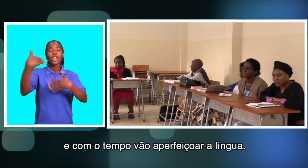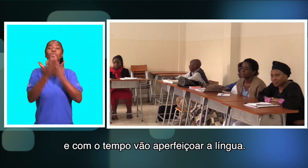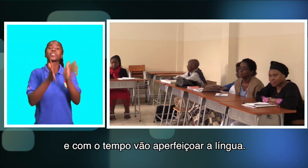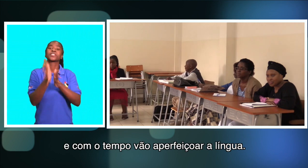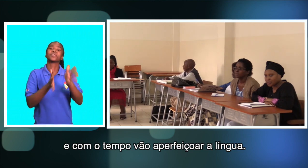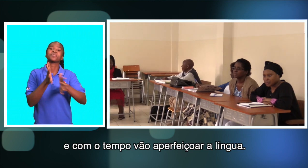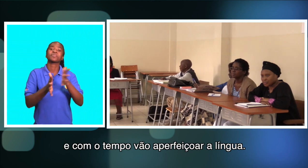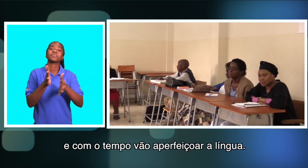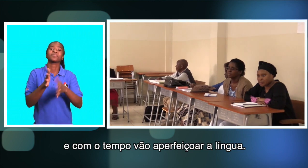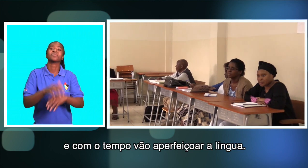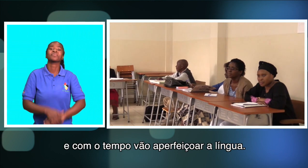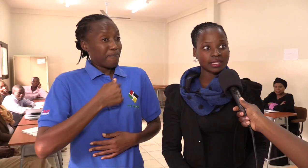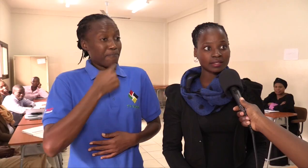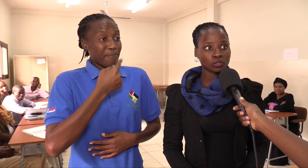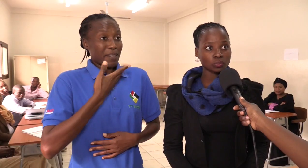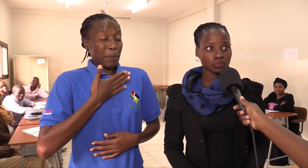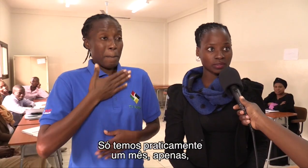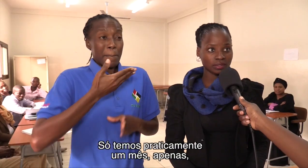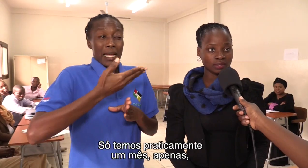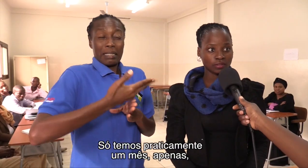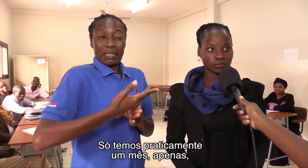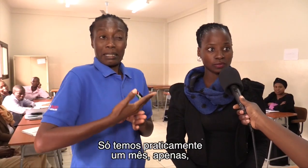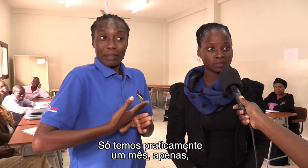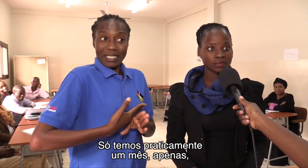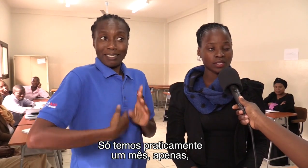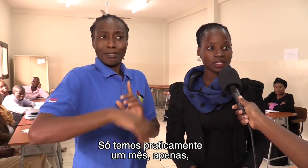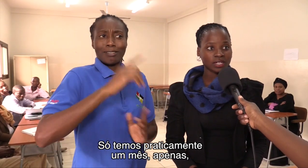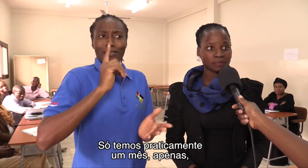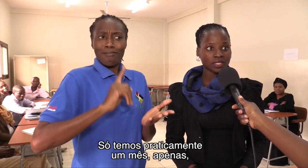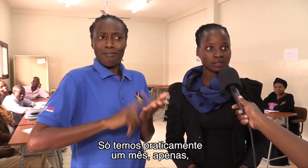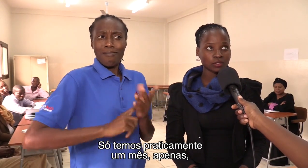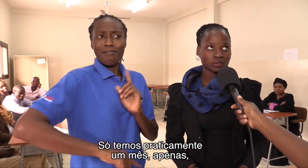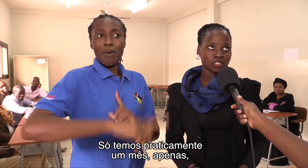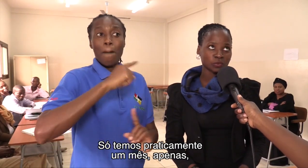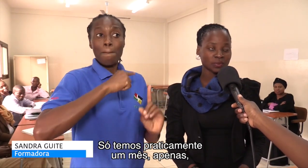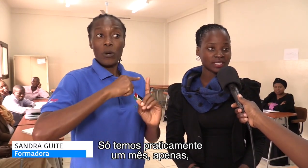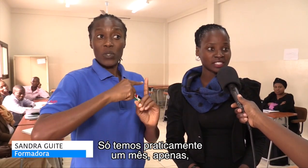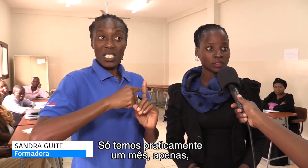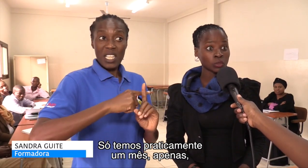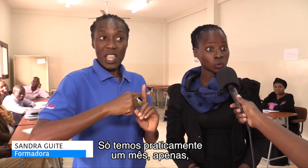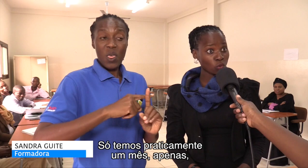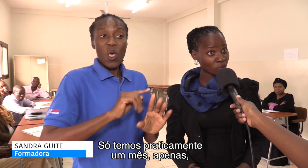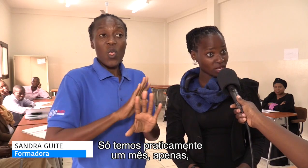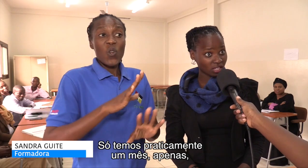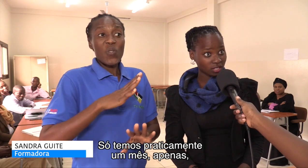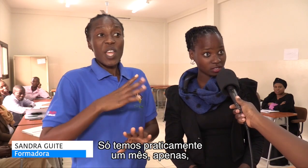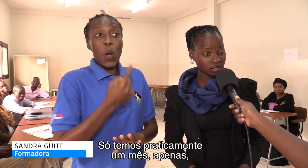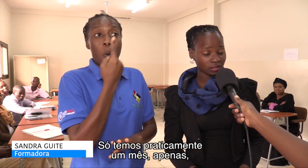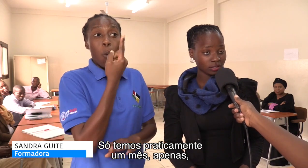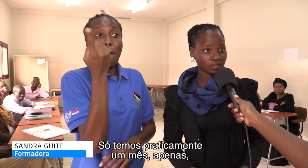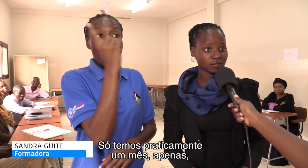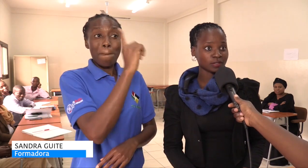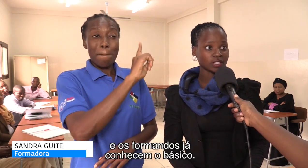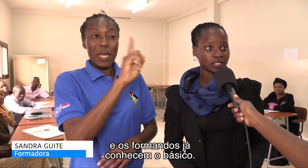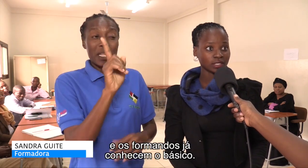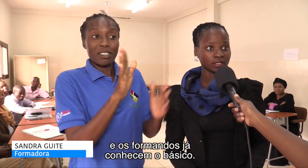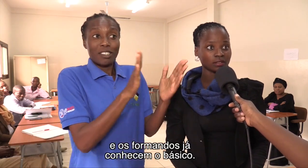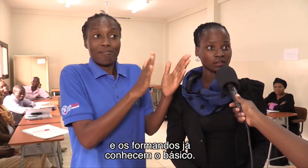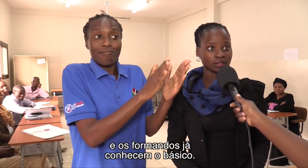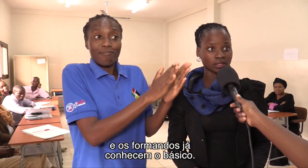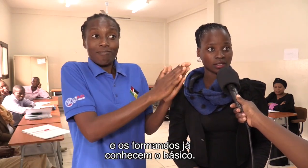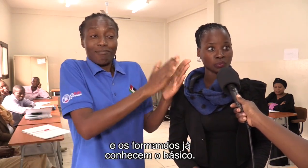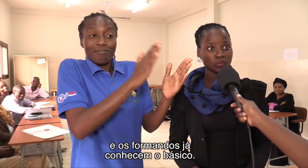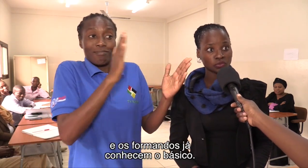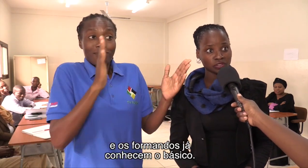comunicação E com o tempo vão aperfeiçoar a língua Apenas só temos praticamente um mês E